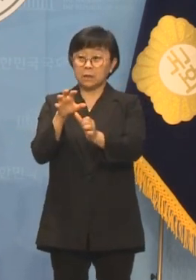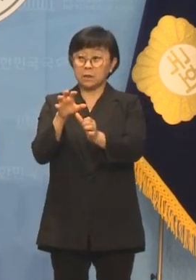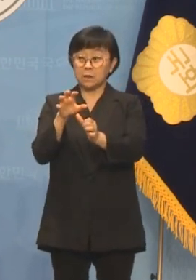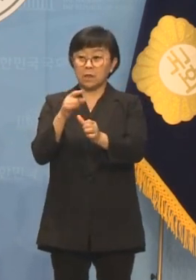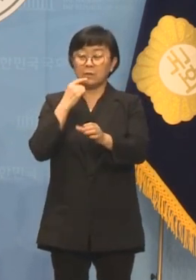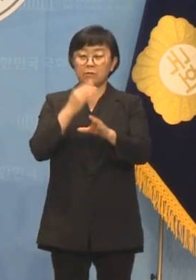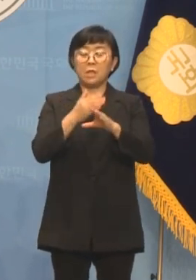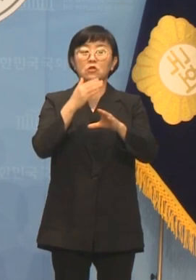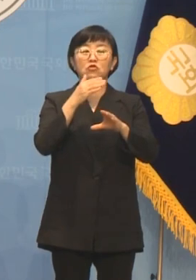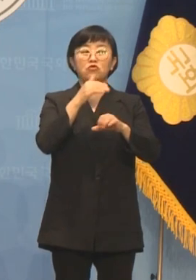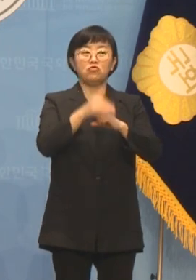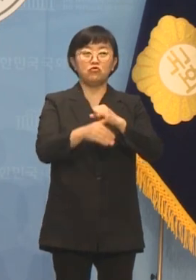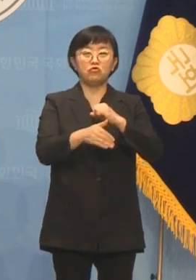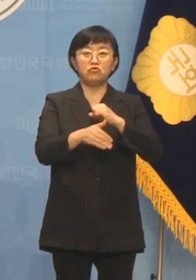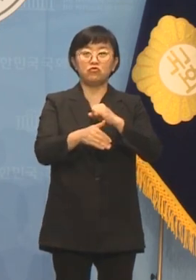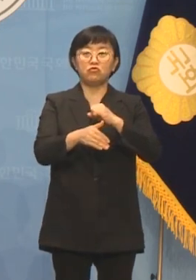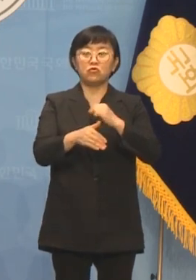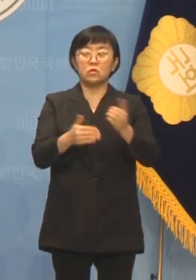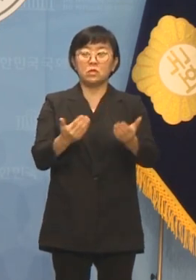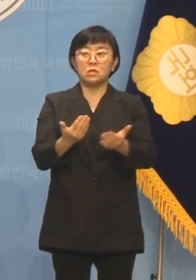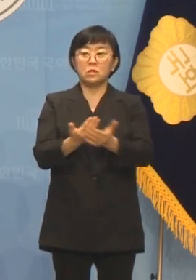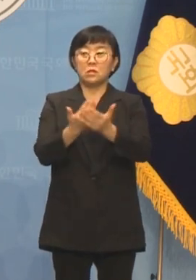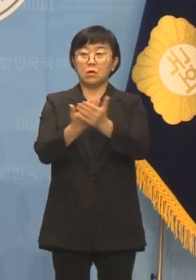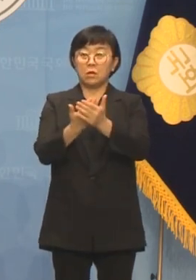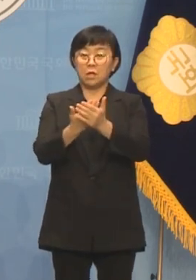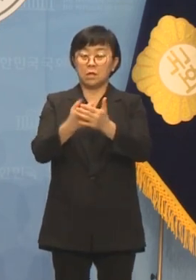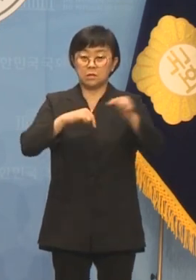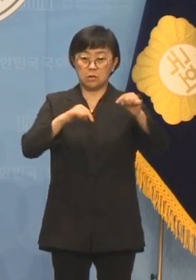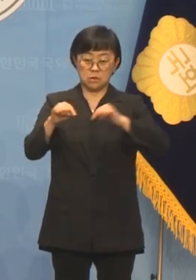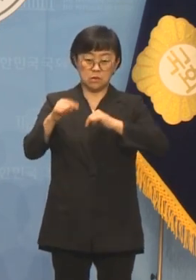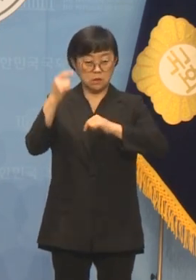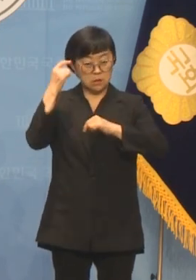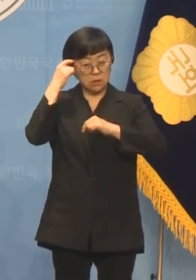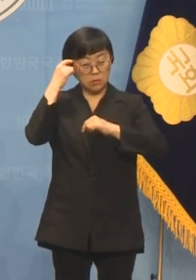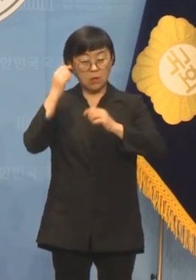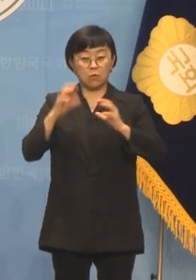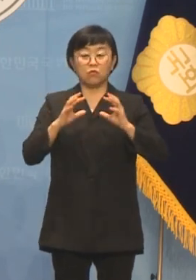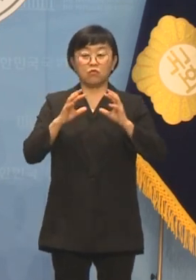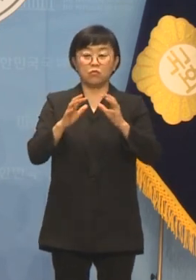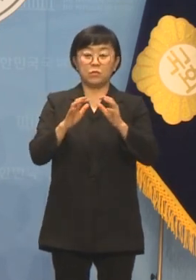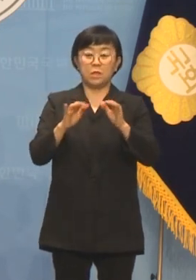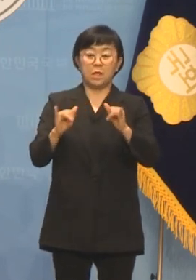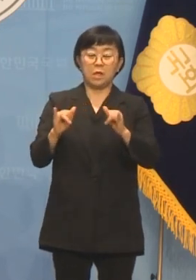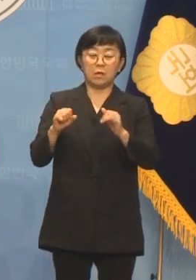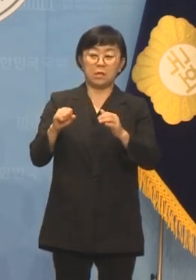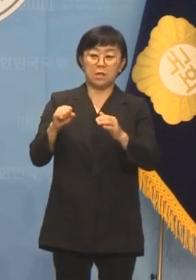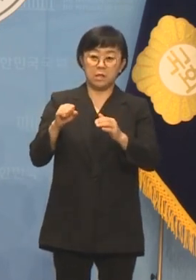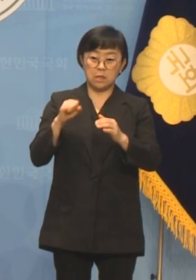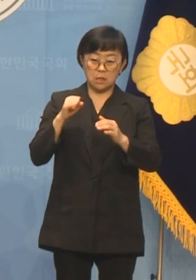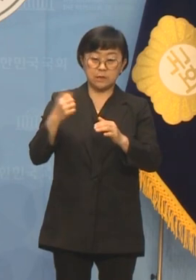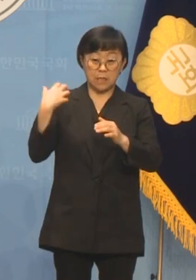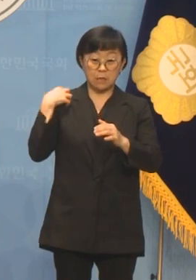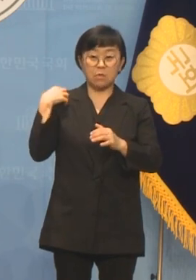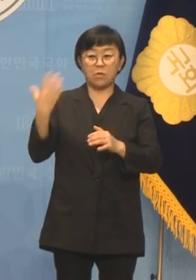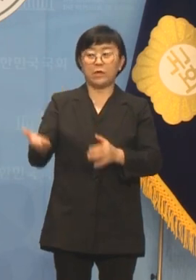민주진영의 정치적 신념과 국민에 대한 책임을 저버리는 행위입니다.